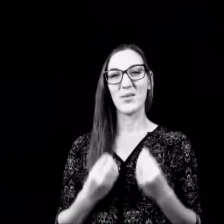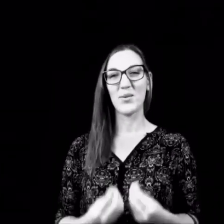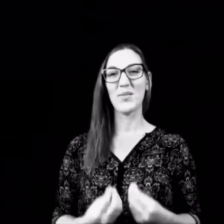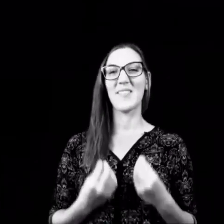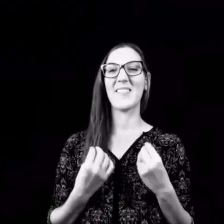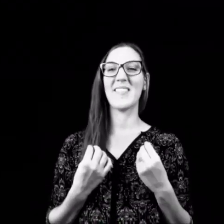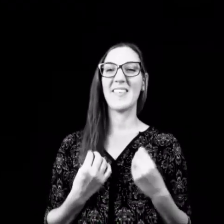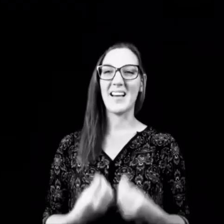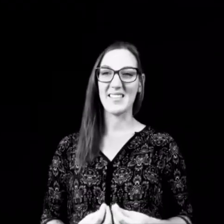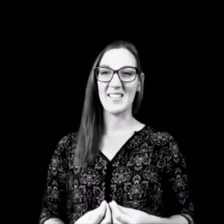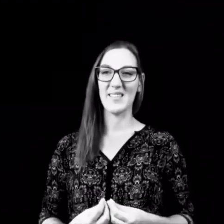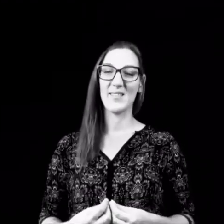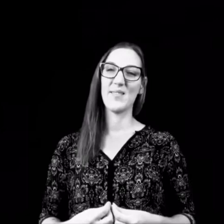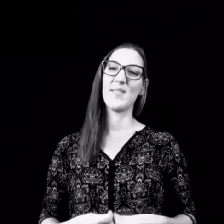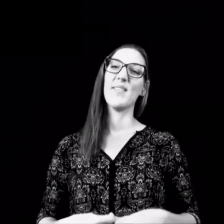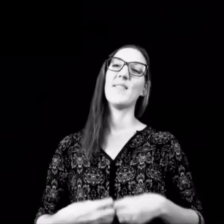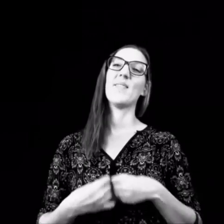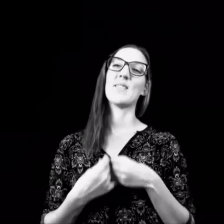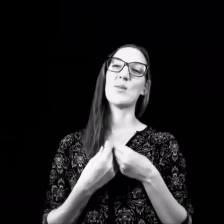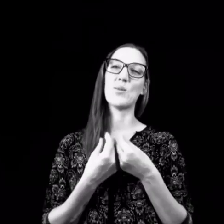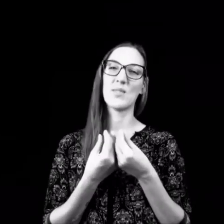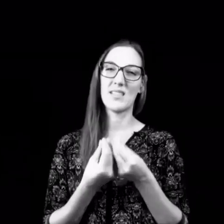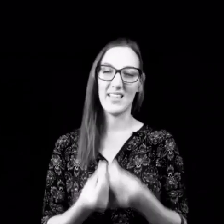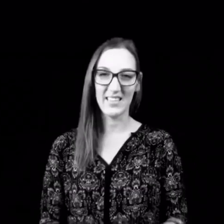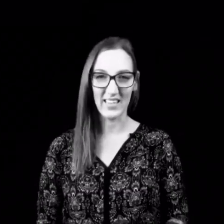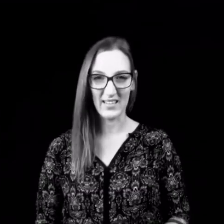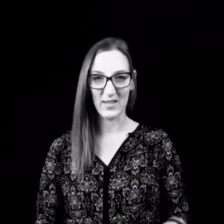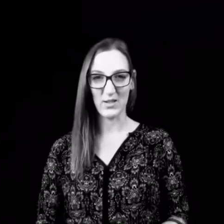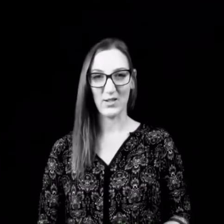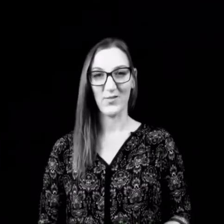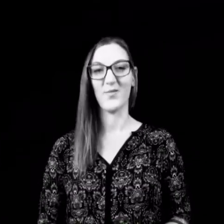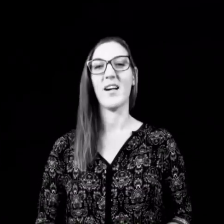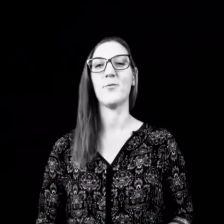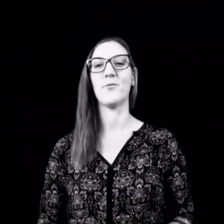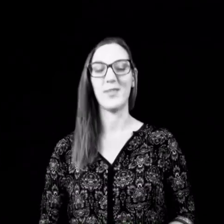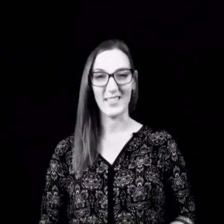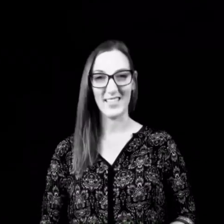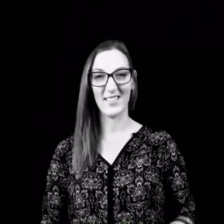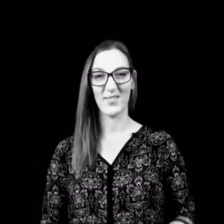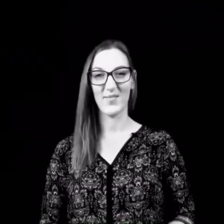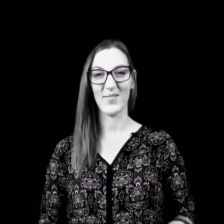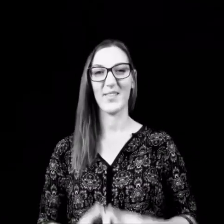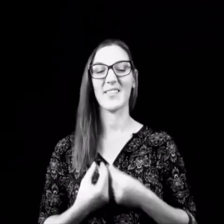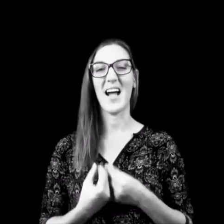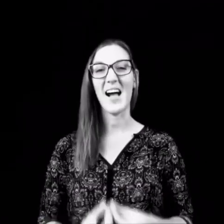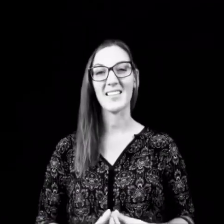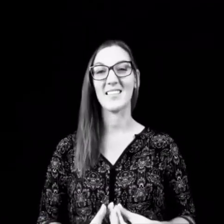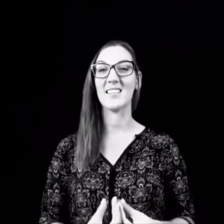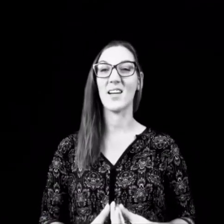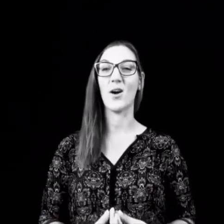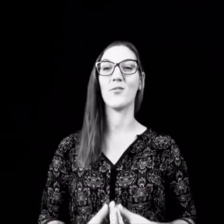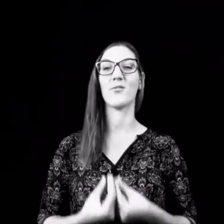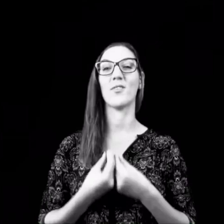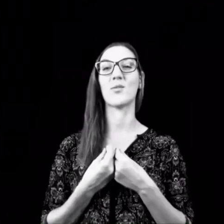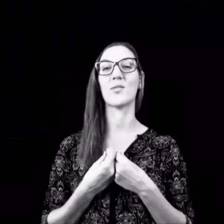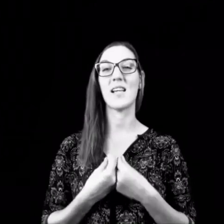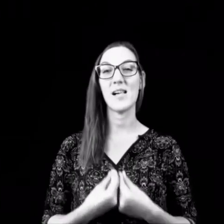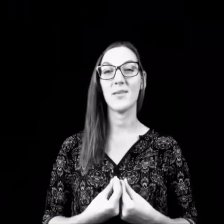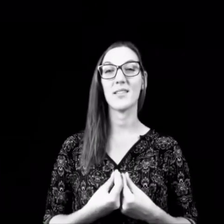Tu das, was du tust, intrinsisch, weil du willst. Und achte da drauf, wenn du selber das